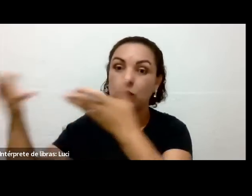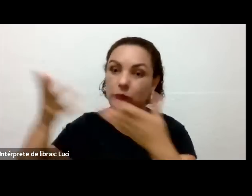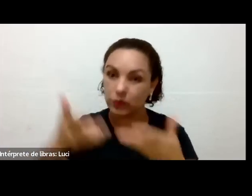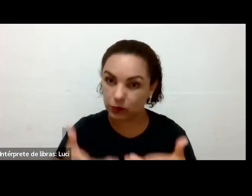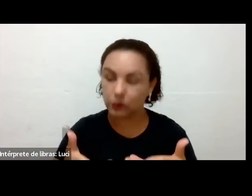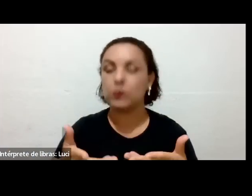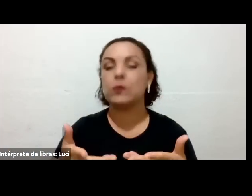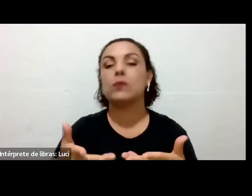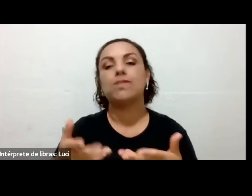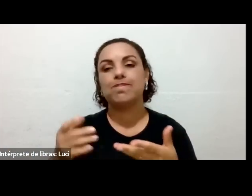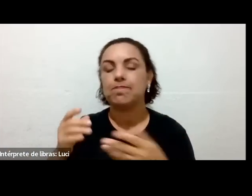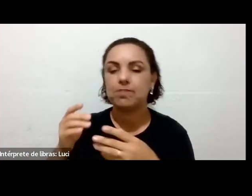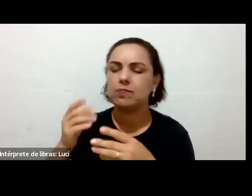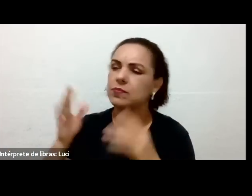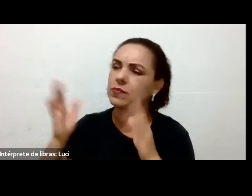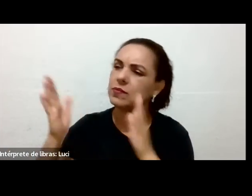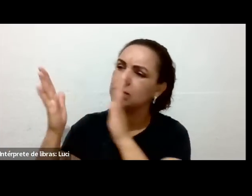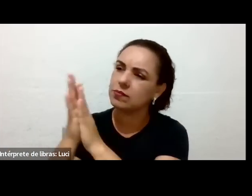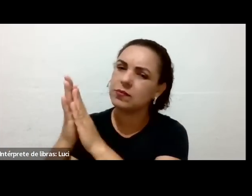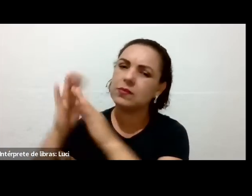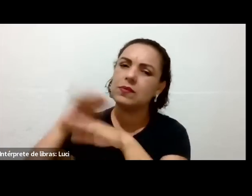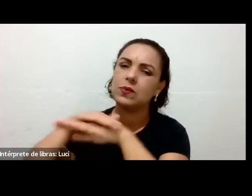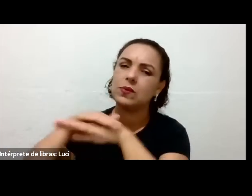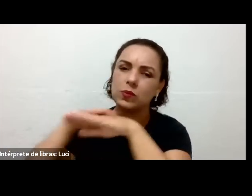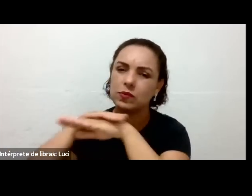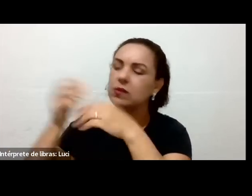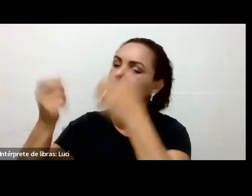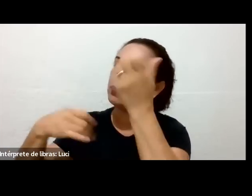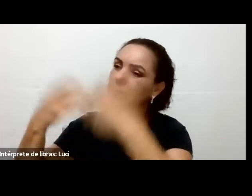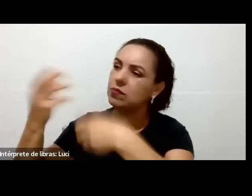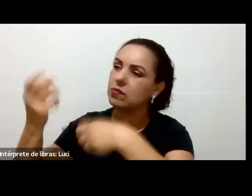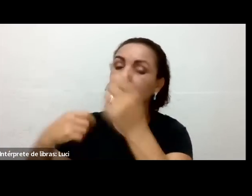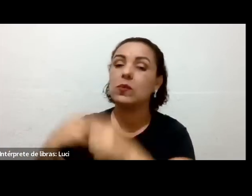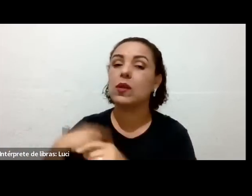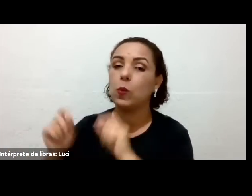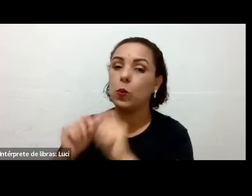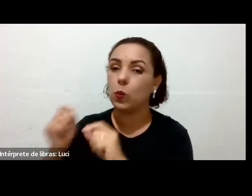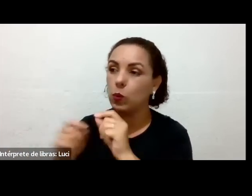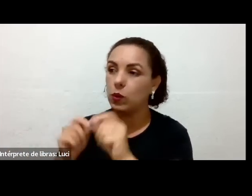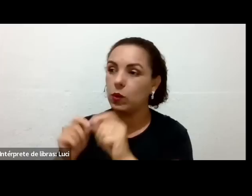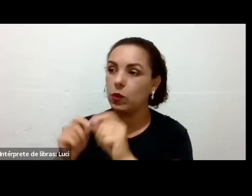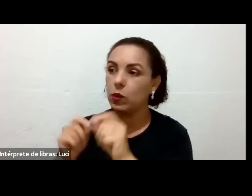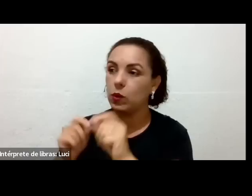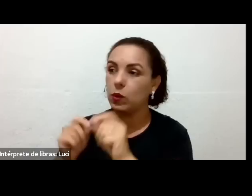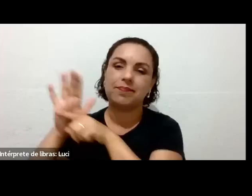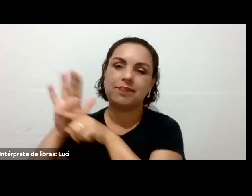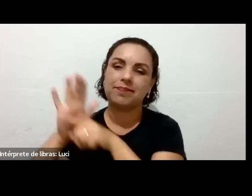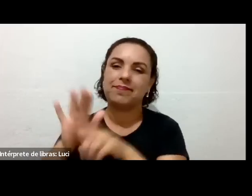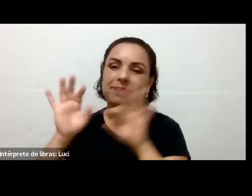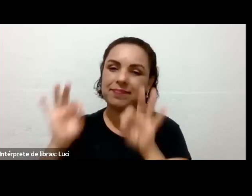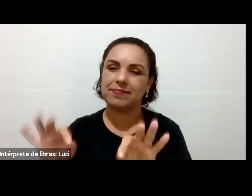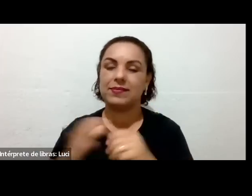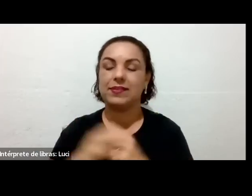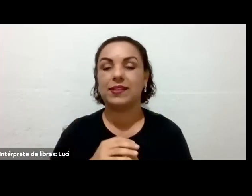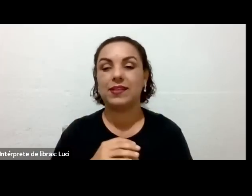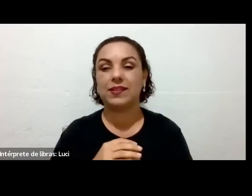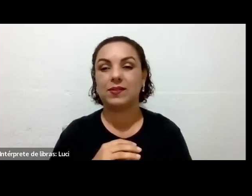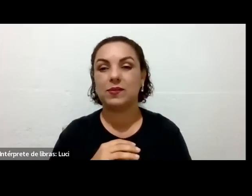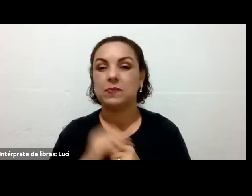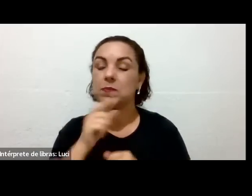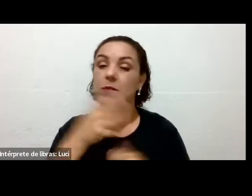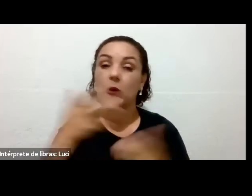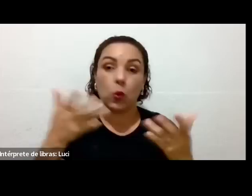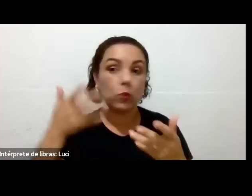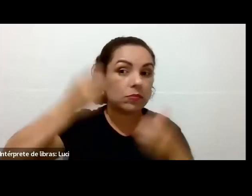tá? Essa pessoa vai te passar todas as informações que você precisa, se porventura eu não suprir essa sua necessidade.